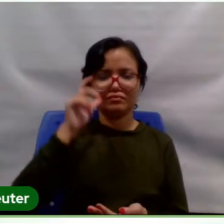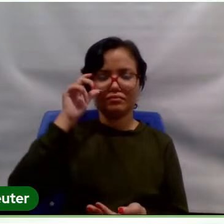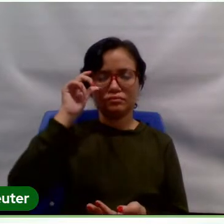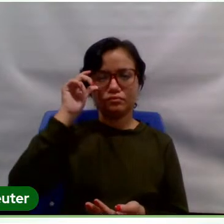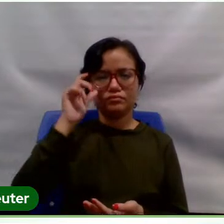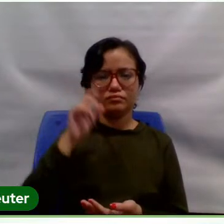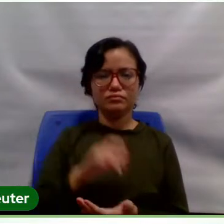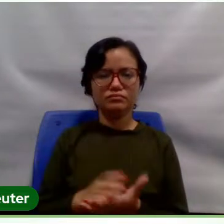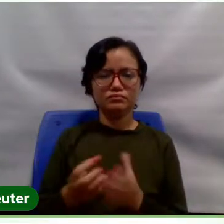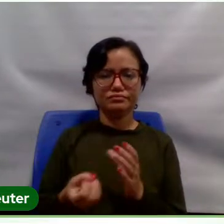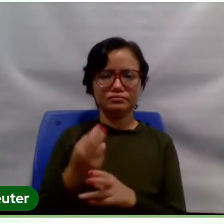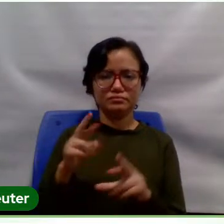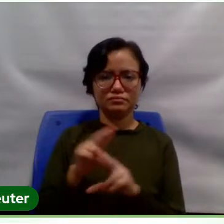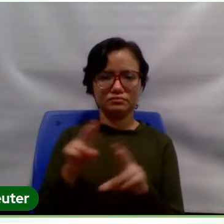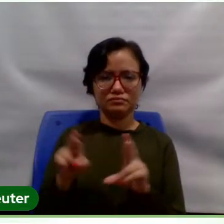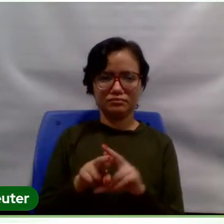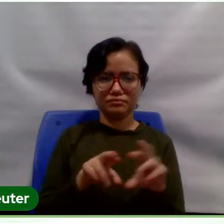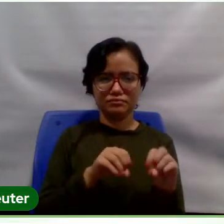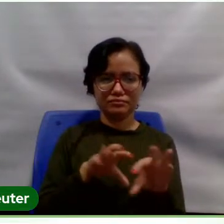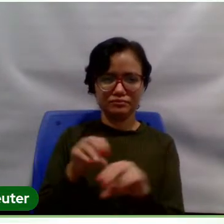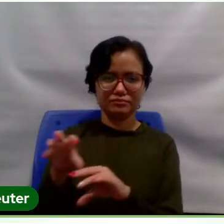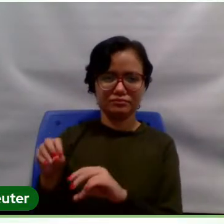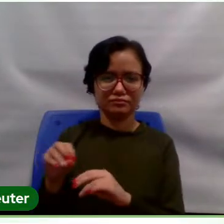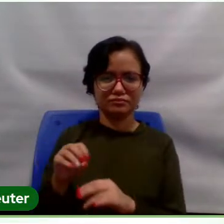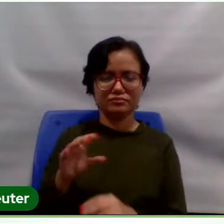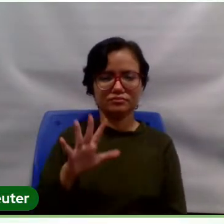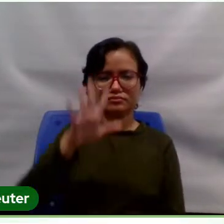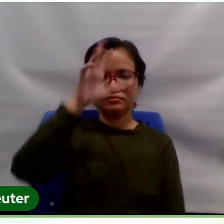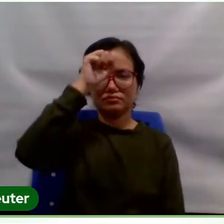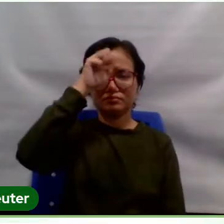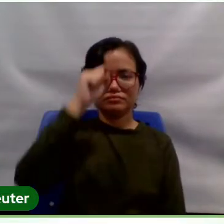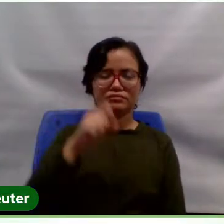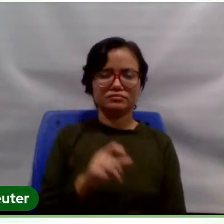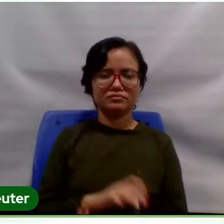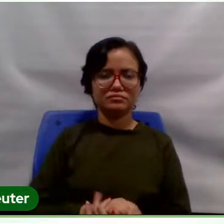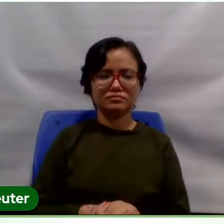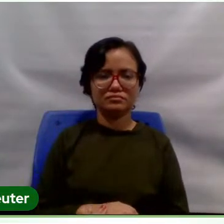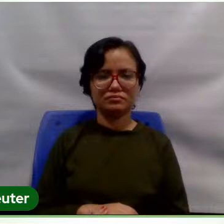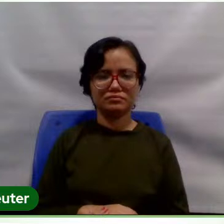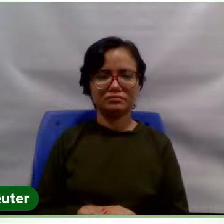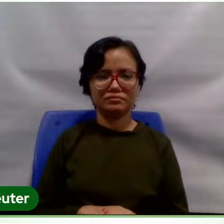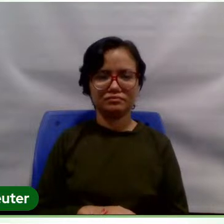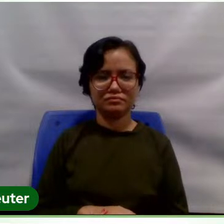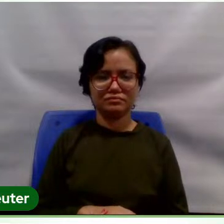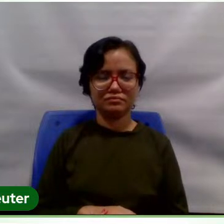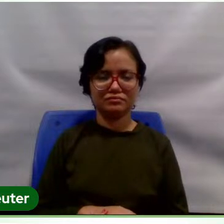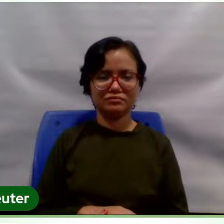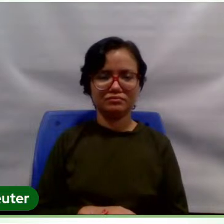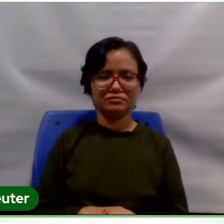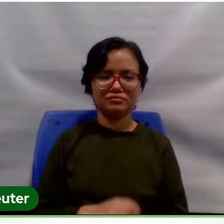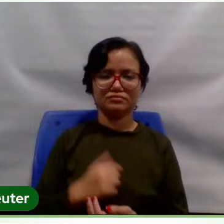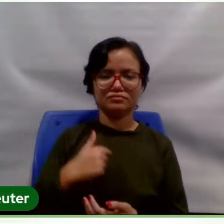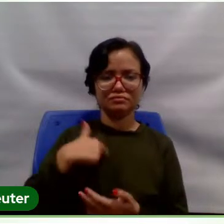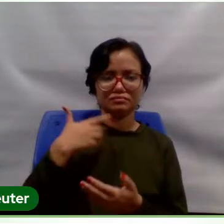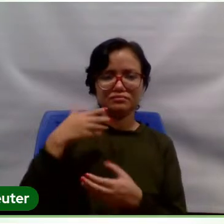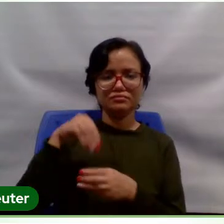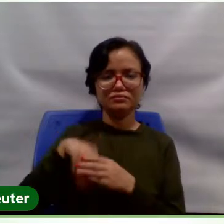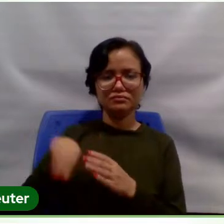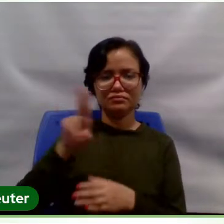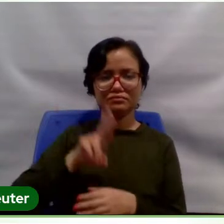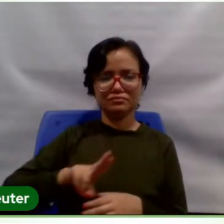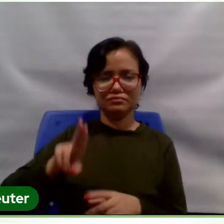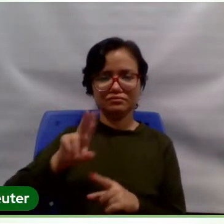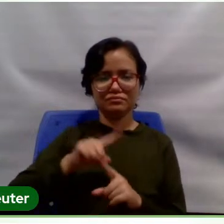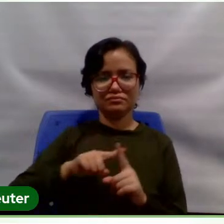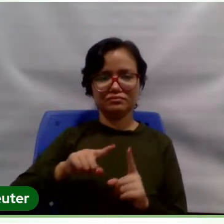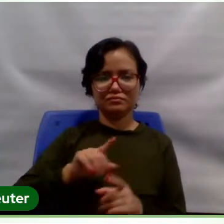estabelecer uma relação de ensino-aprendizado. Bem, e eu estava na universidade, mas quando eu fui para o